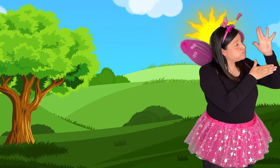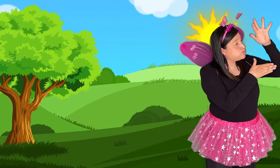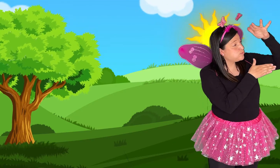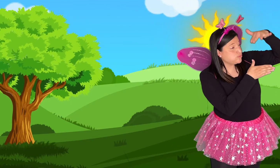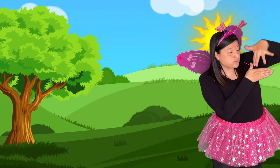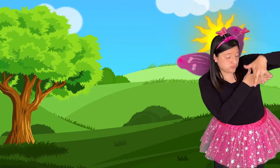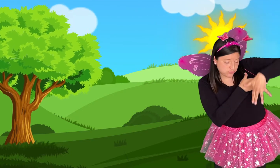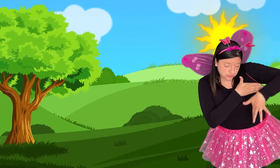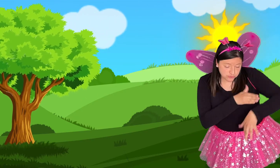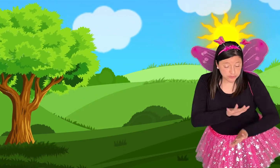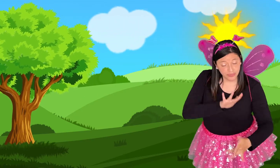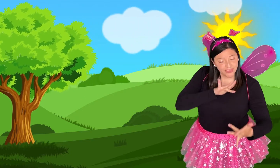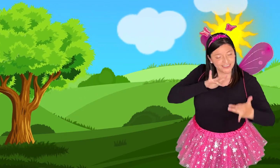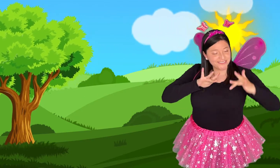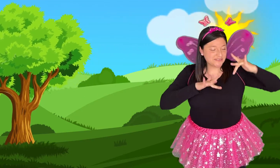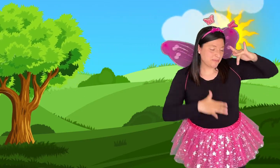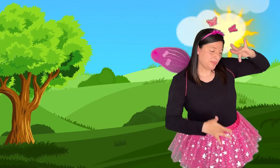¿De qué